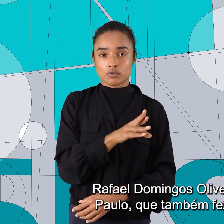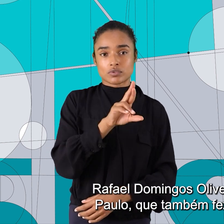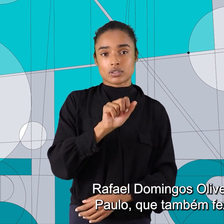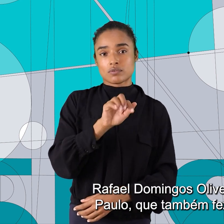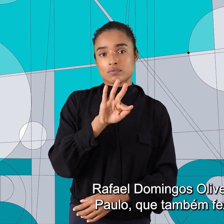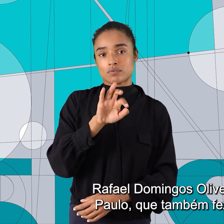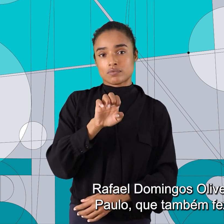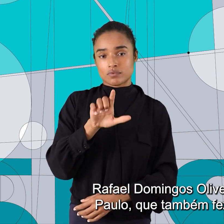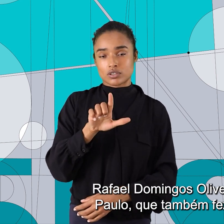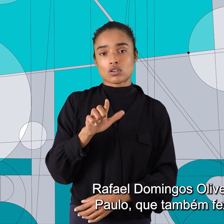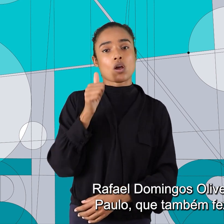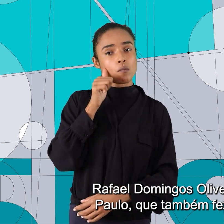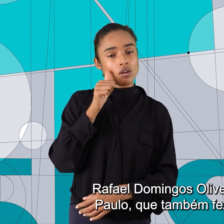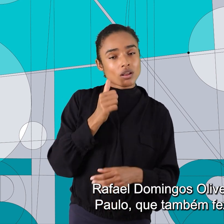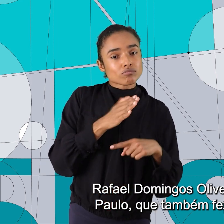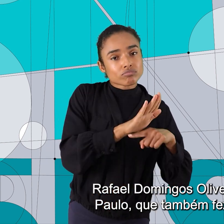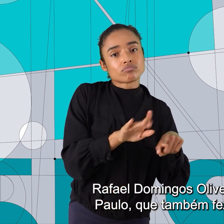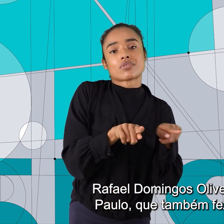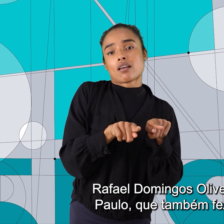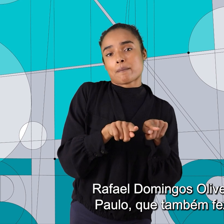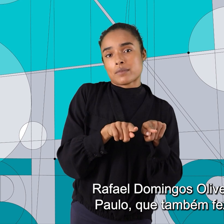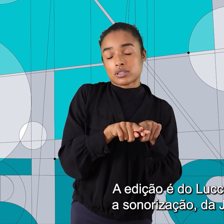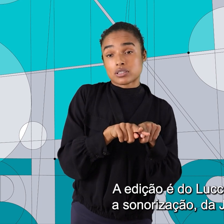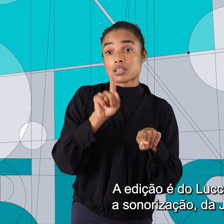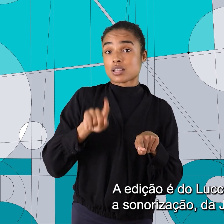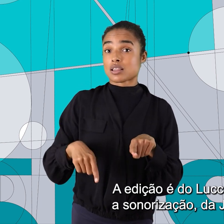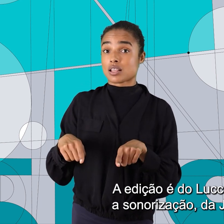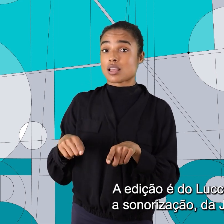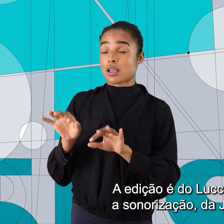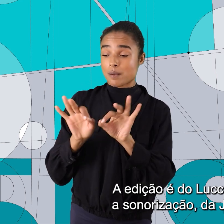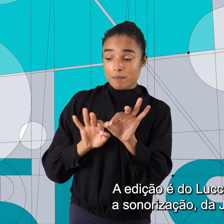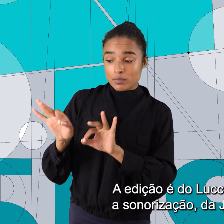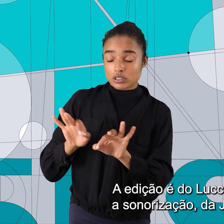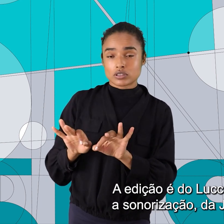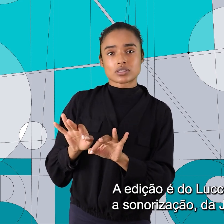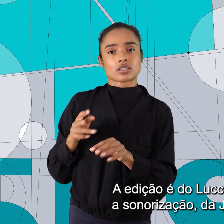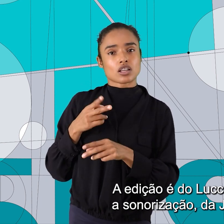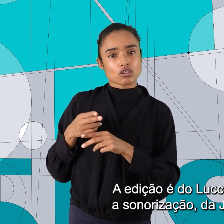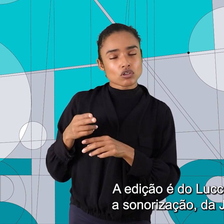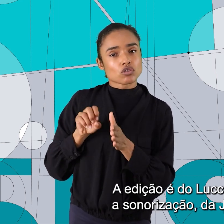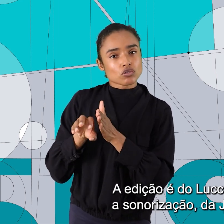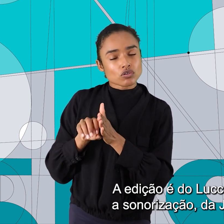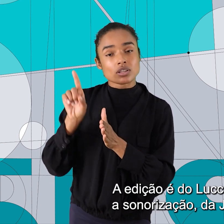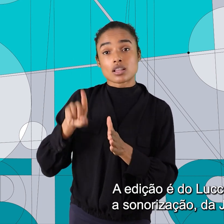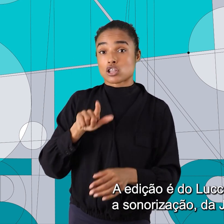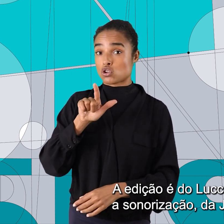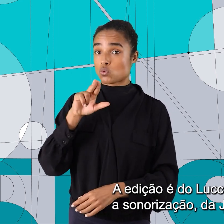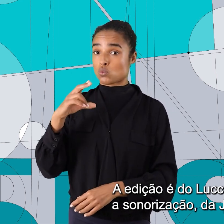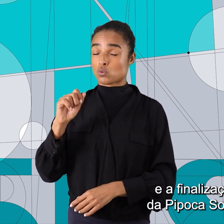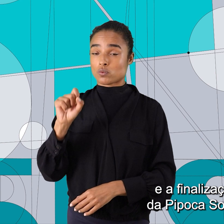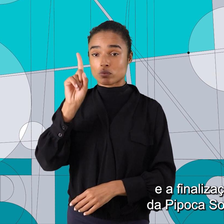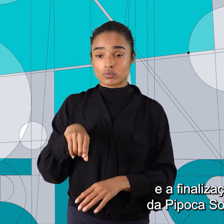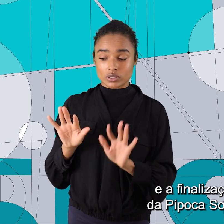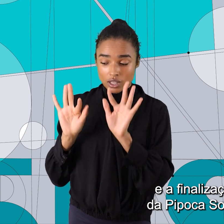Oliveira e Angélica Paulo que também fez a produção. A edição é do Luca Mendes, a sonorização da Júlia